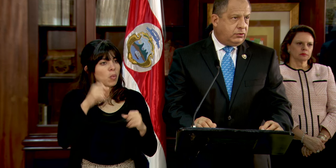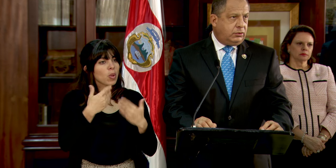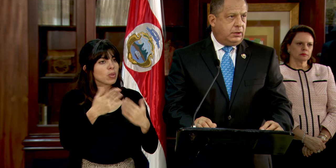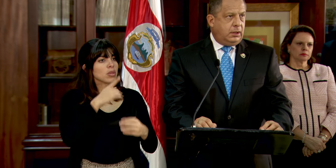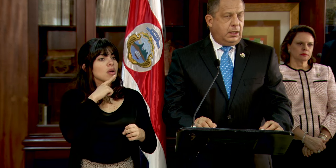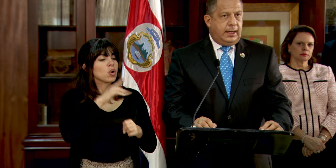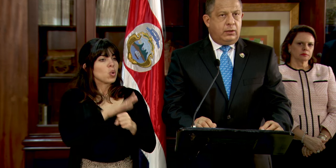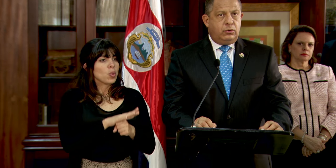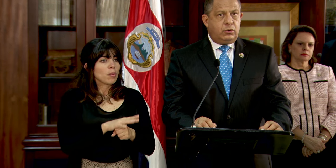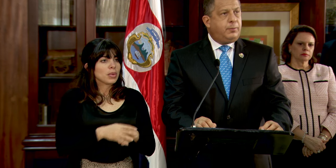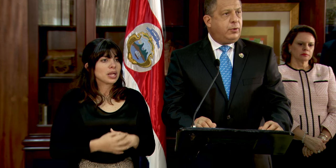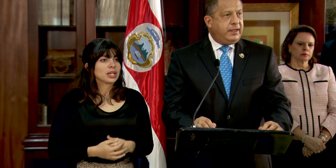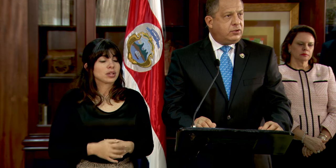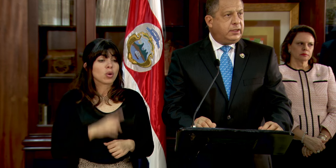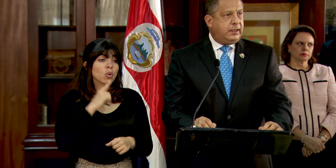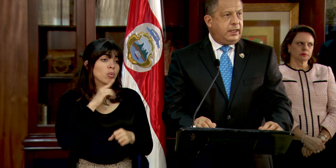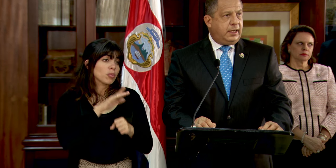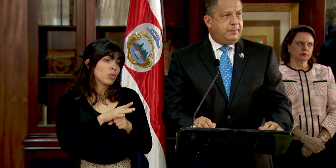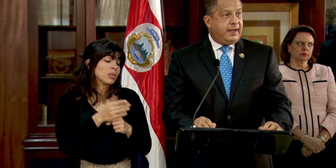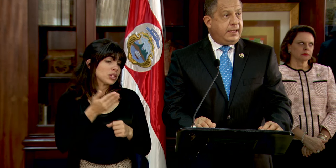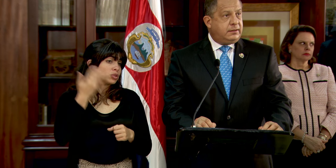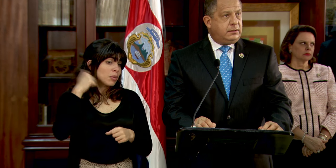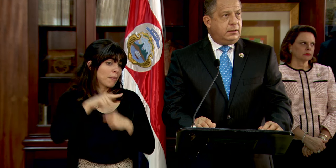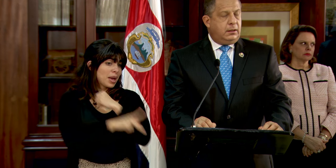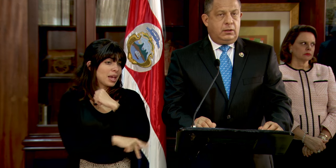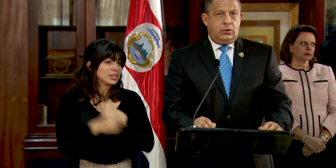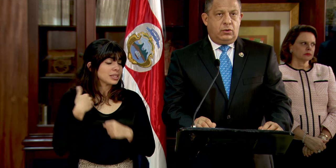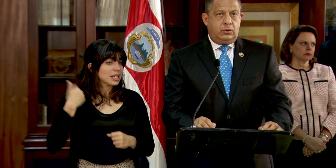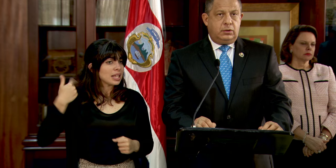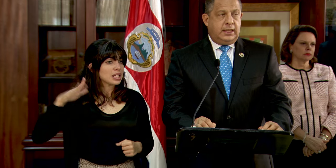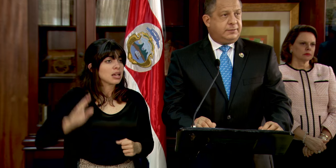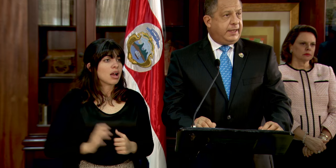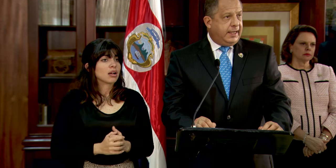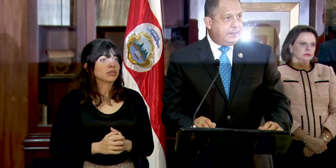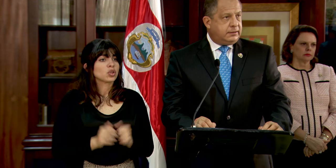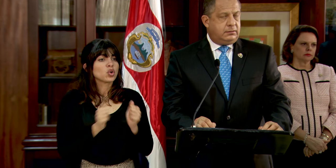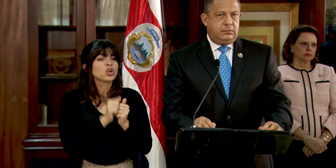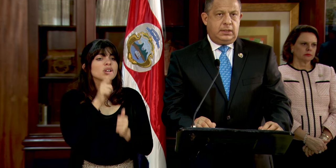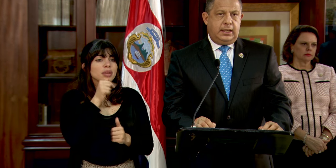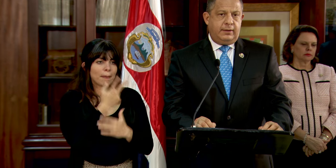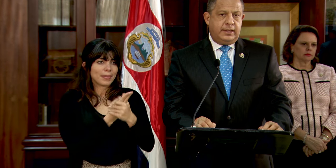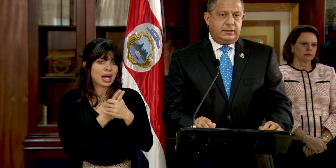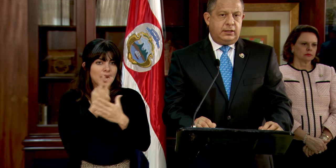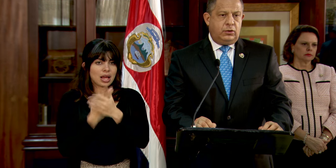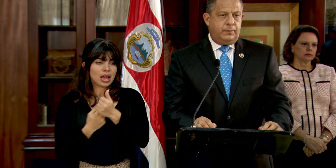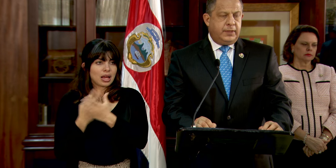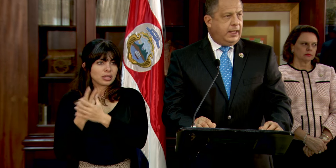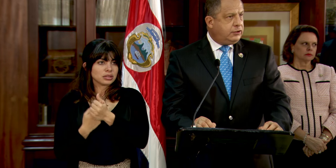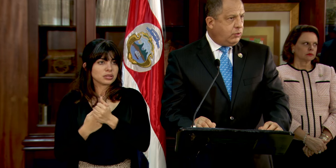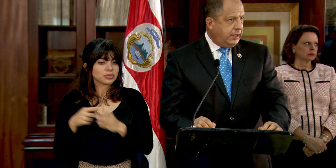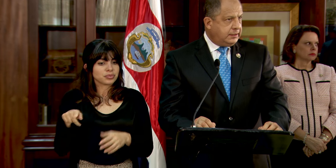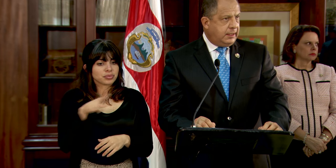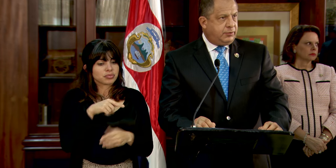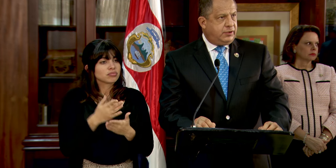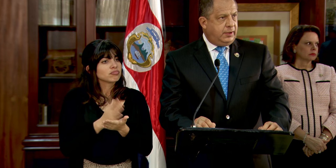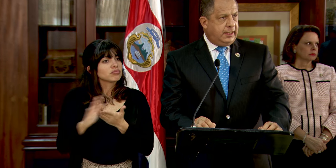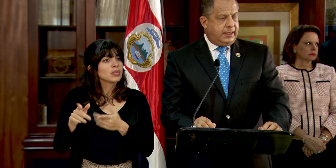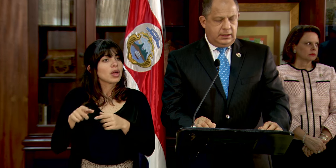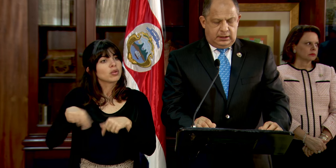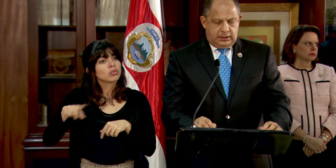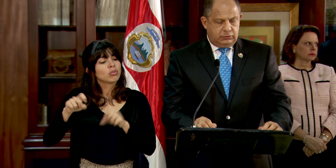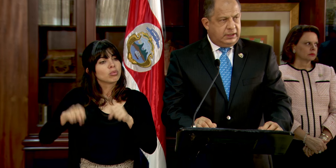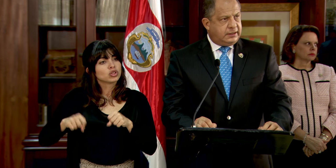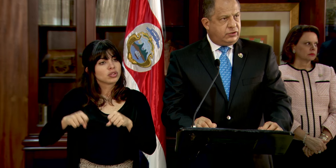cumplimiento a un compromiso que tenía el país con las parejas que habían sido excluidas de la